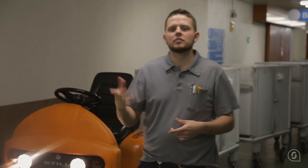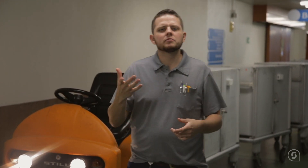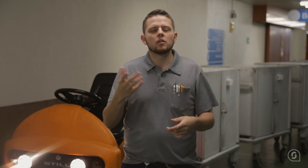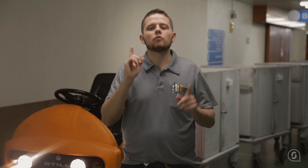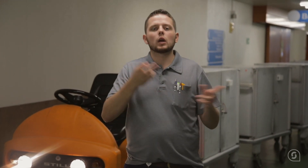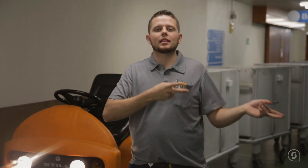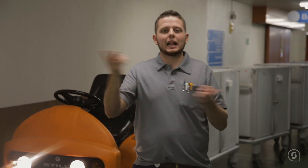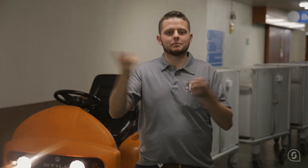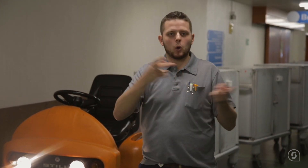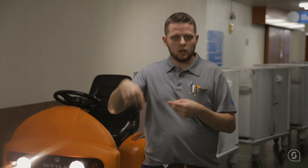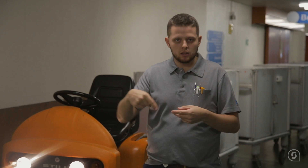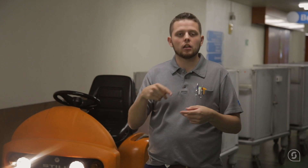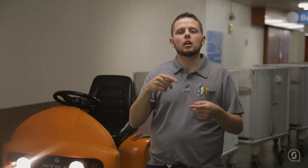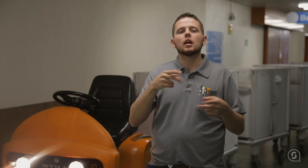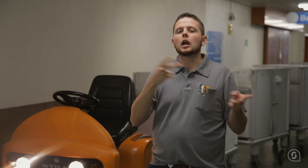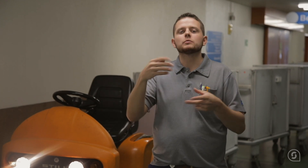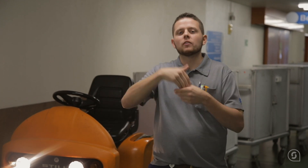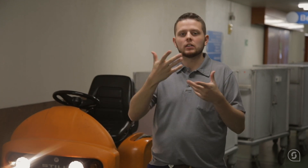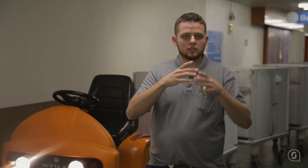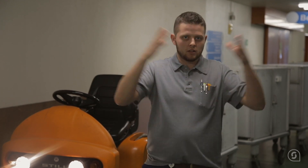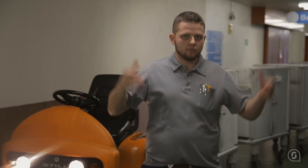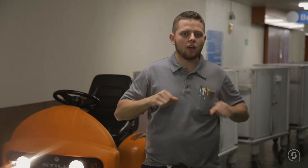Mit dem Kleintransporter transportiere ich die Wegen hier hinten.